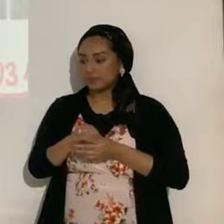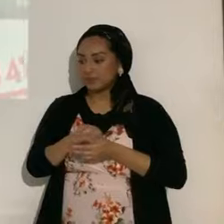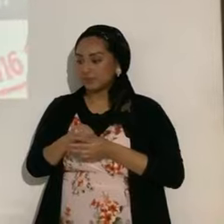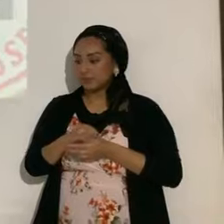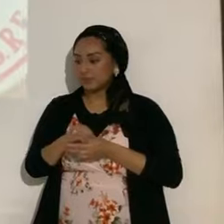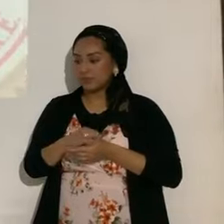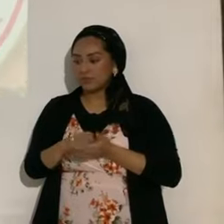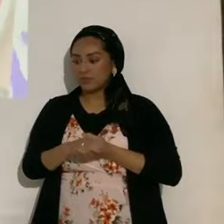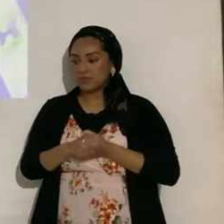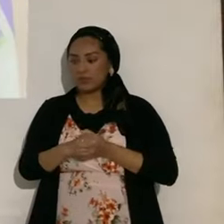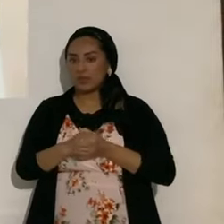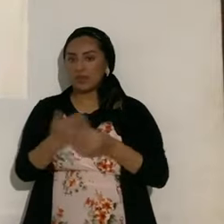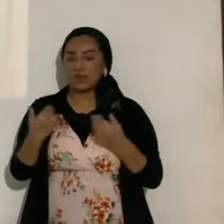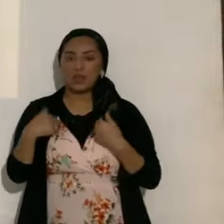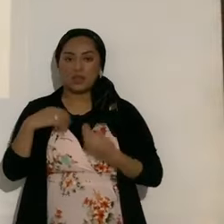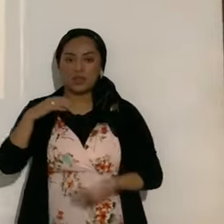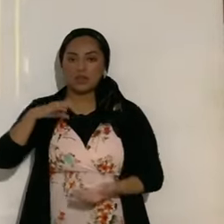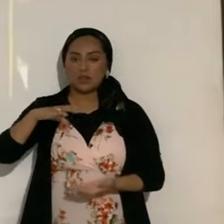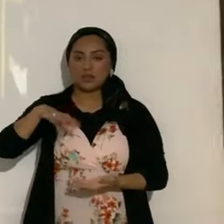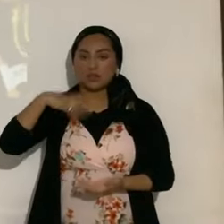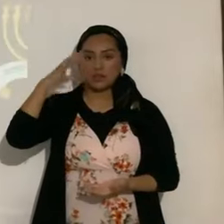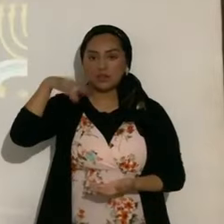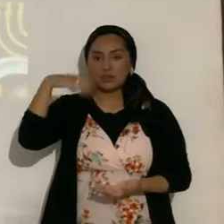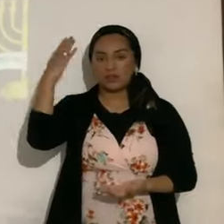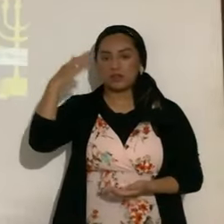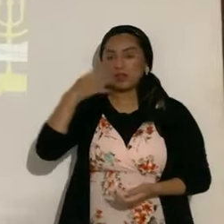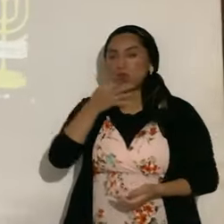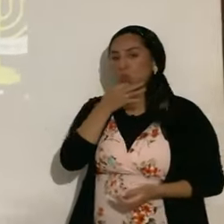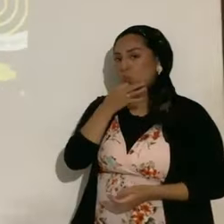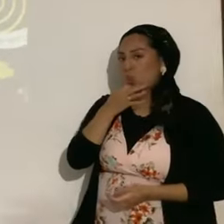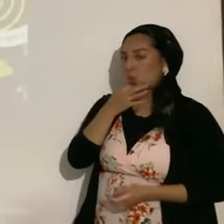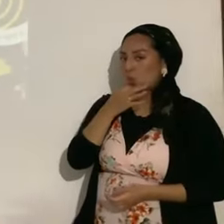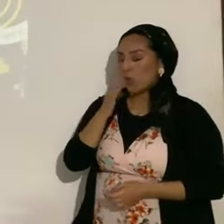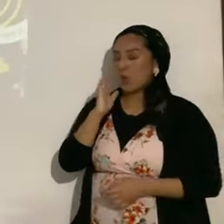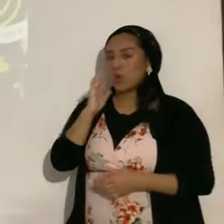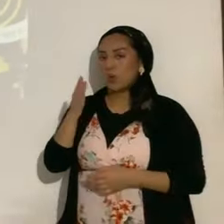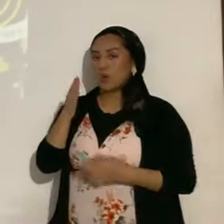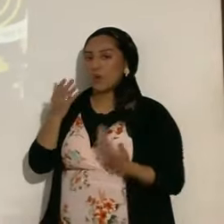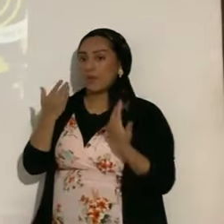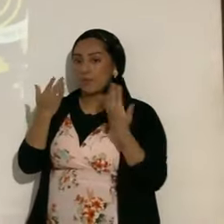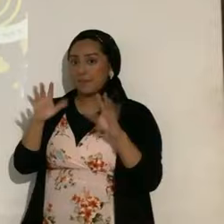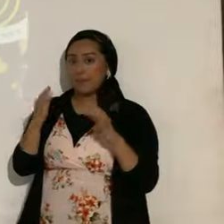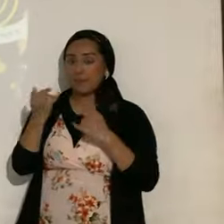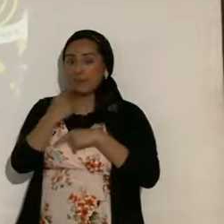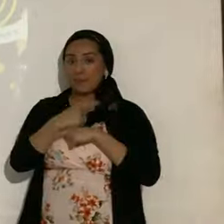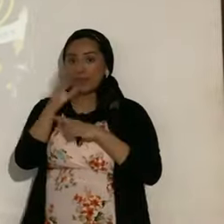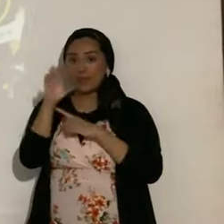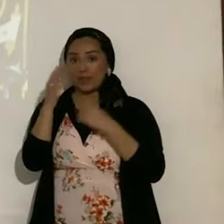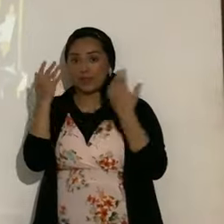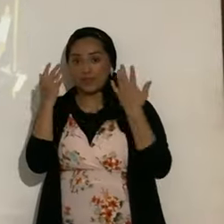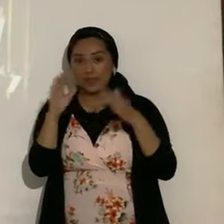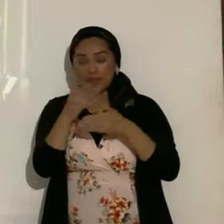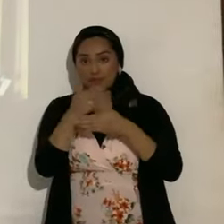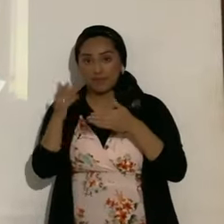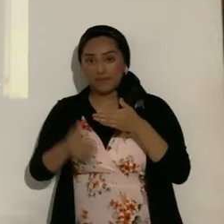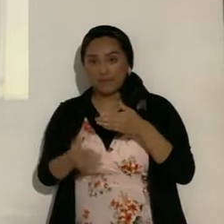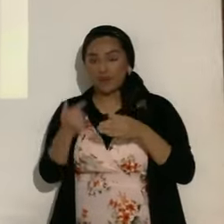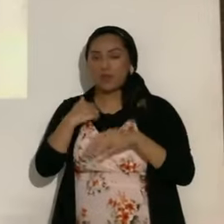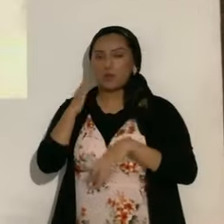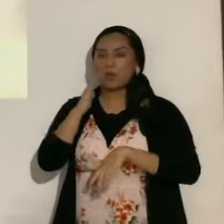Aquí está el incienso ya, en breve lo voy a, despuesito de que yo, desde la administración, lo voy a encender. Me